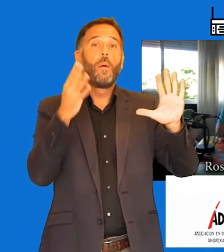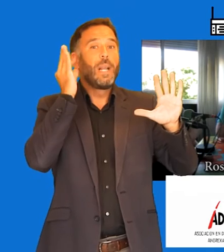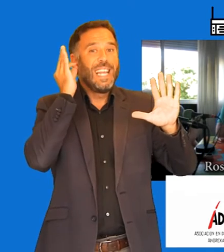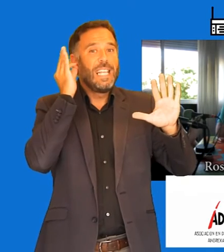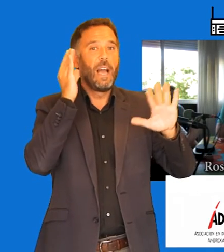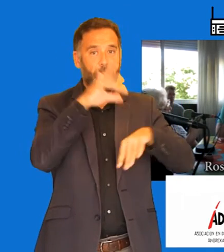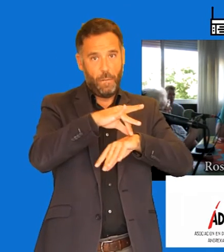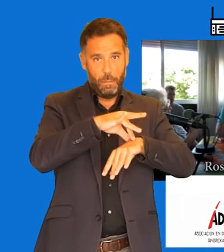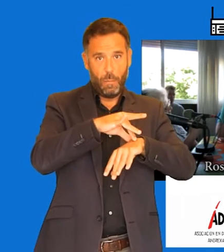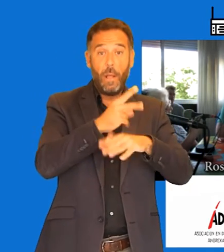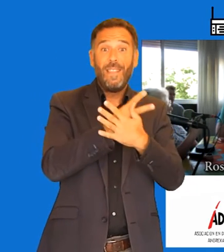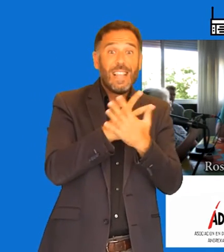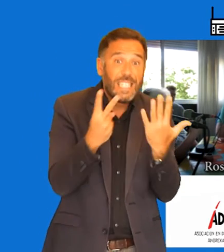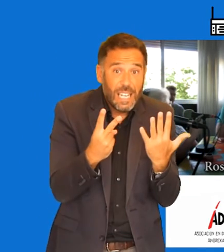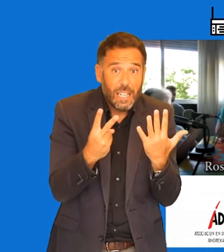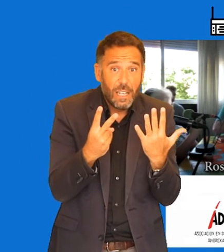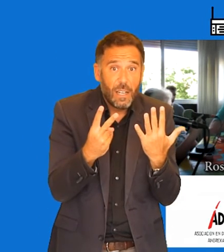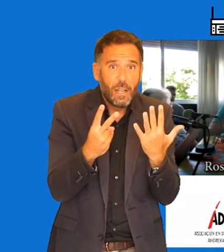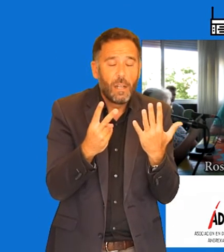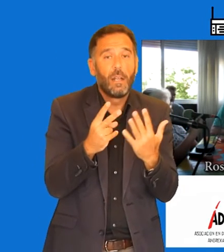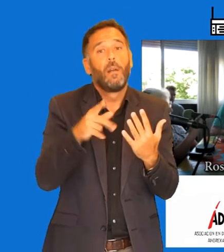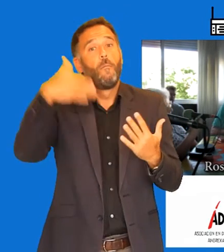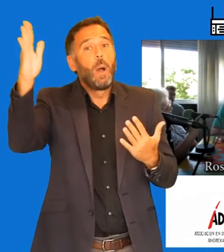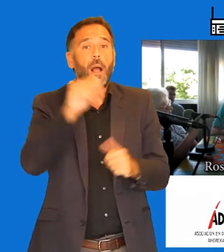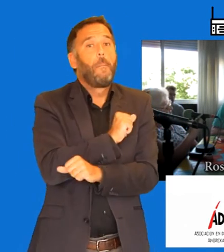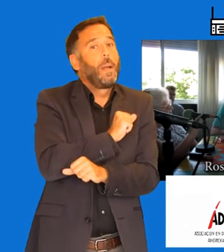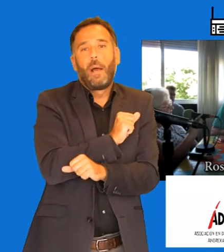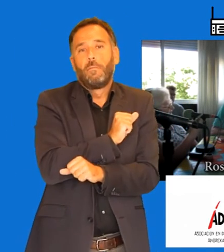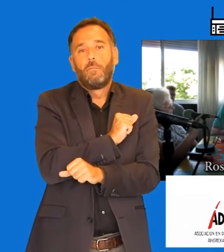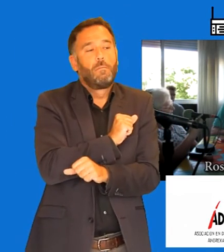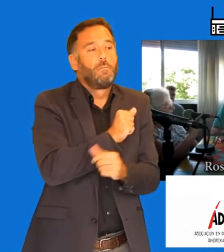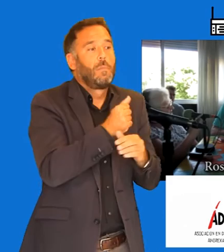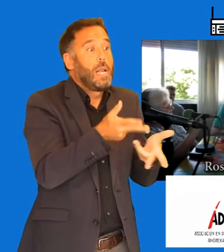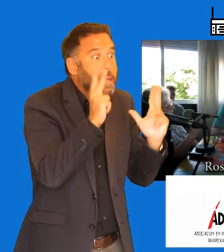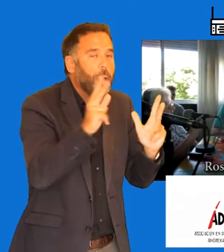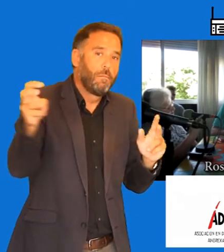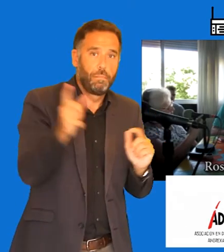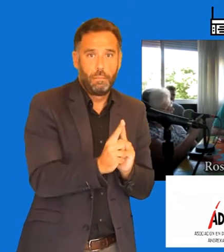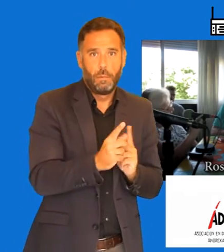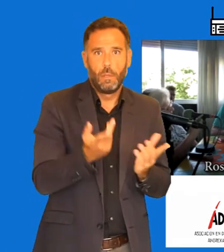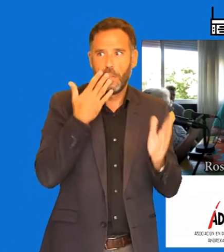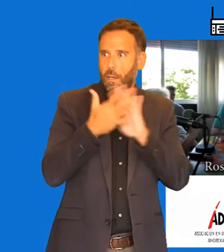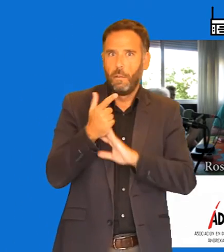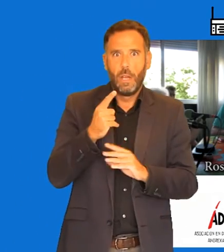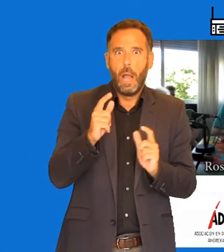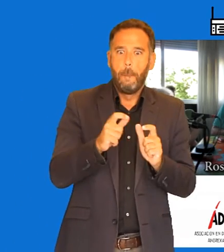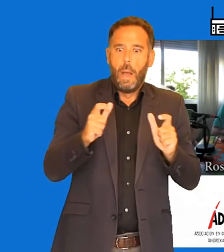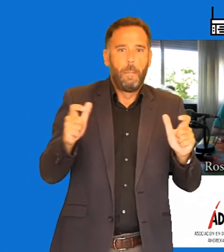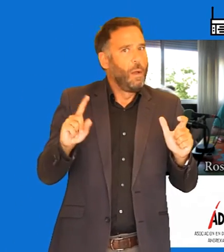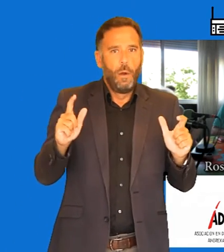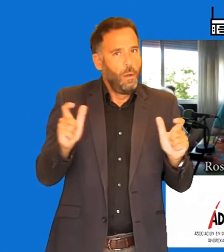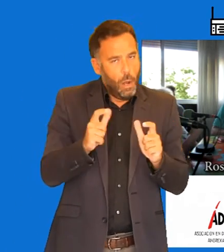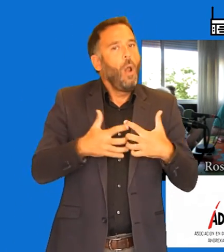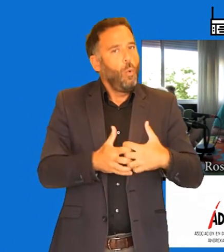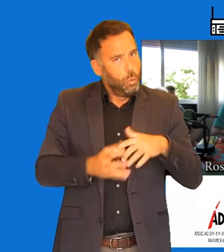17 ahora mismo están en lista de espera. Pues fíjate, entonces, nada de... Nada, nada, nada. Al contrario, hay más. Tenemos que seguir luchando con esto. Sí,